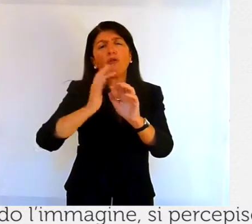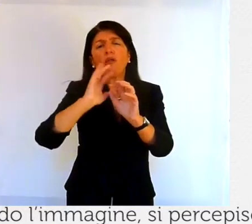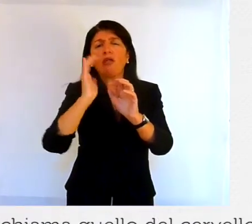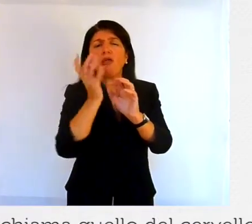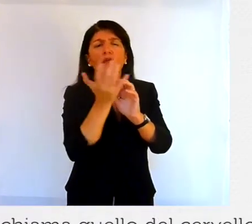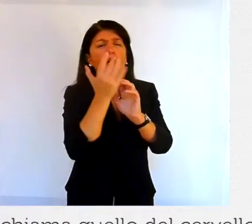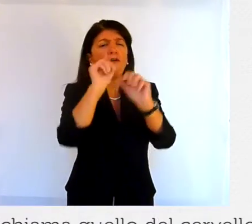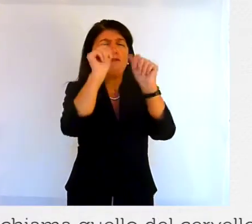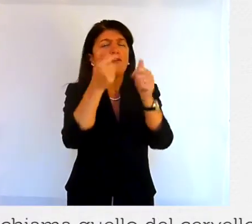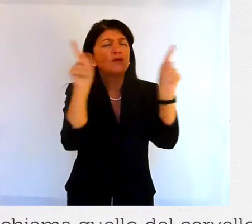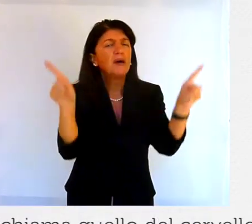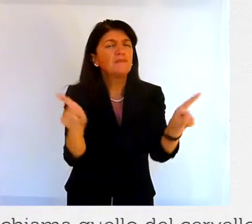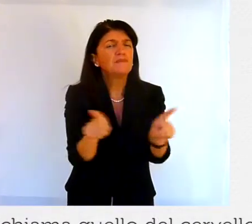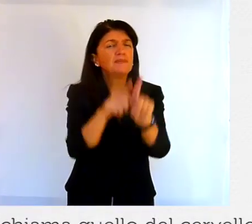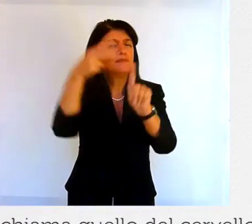cervello